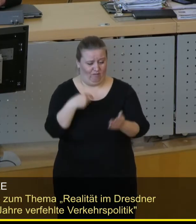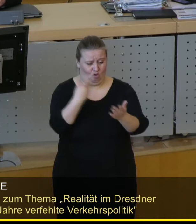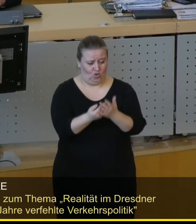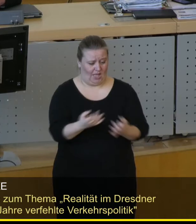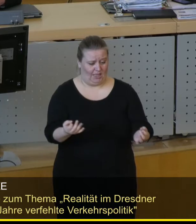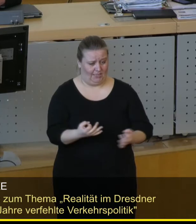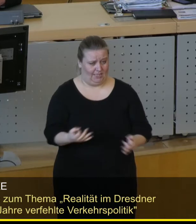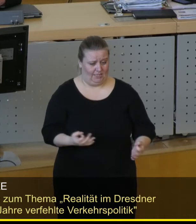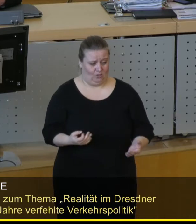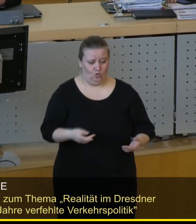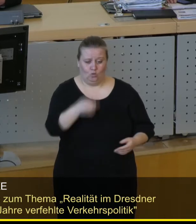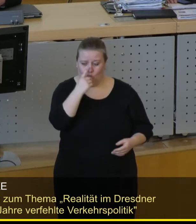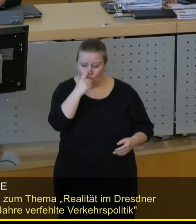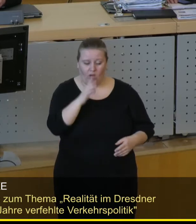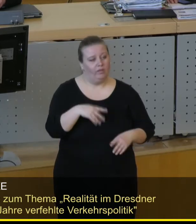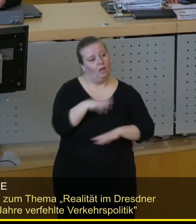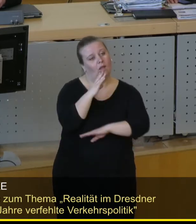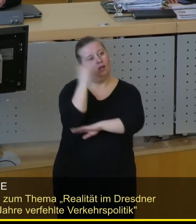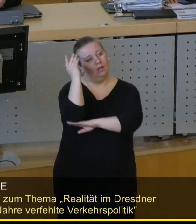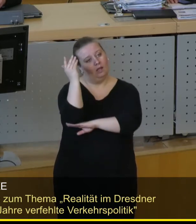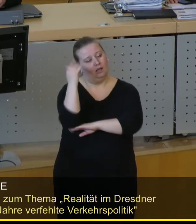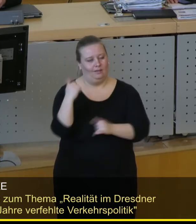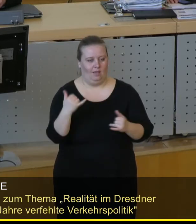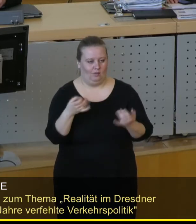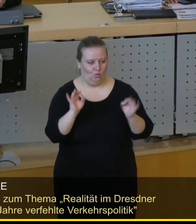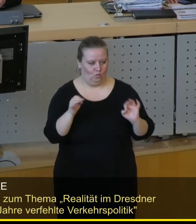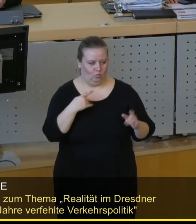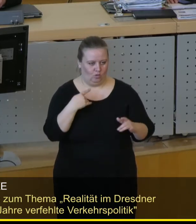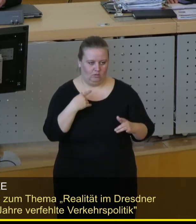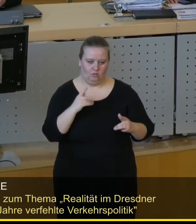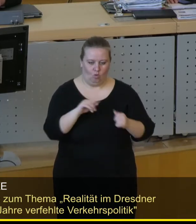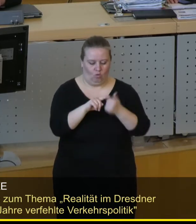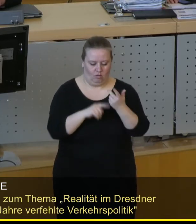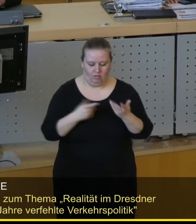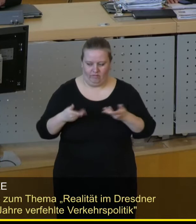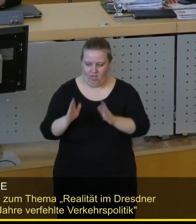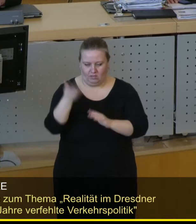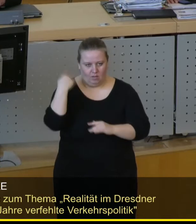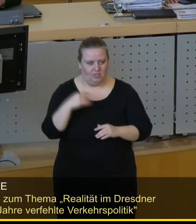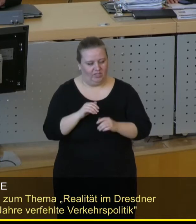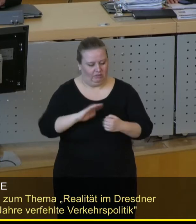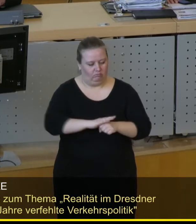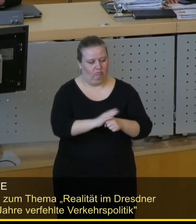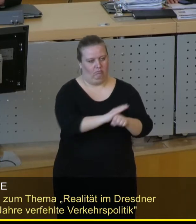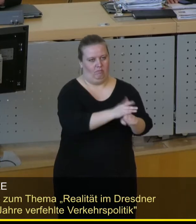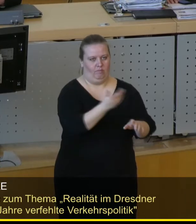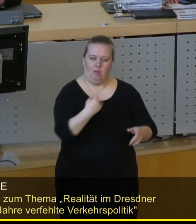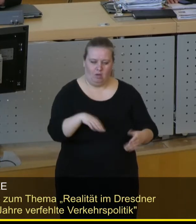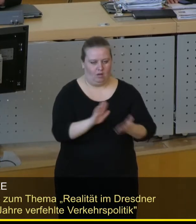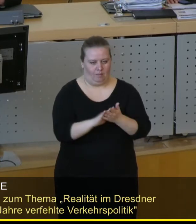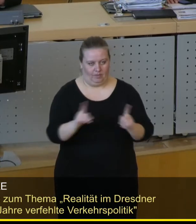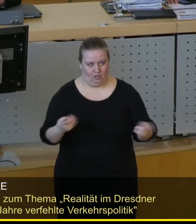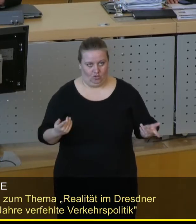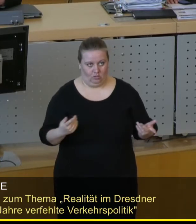im Prinzip nur mit Rhetorik die Dinge, die er oft zu Wege gebracht hat, versucht schlecht zu machen. Das ist ihm aber nicht gelungen.